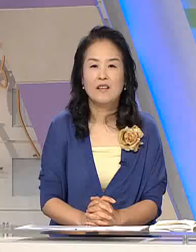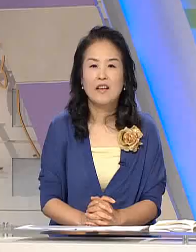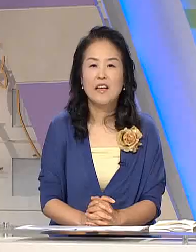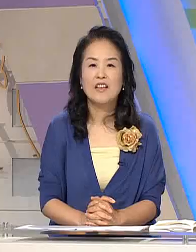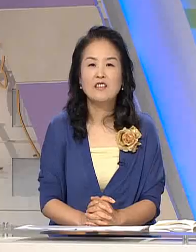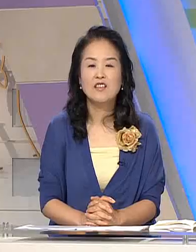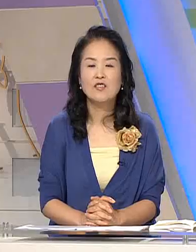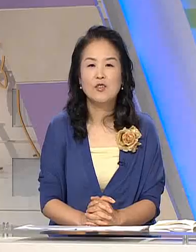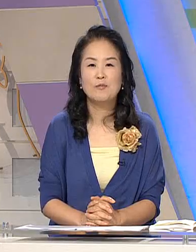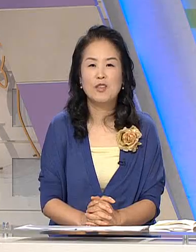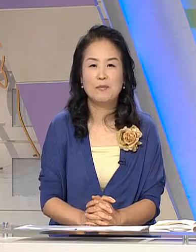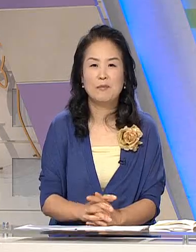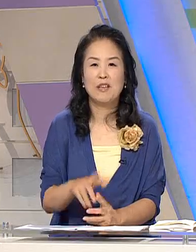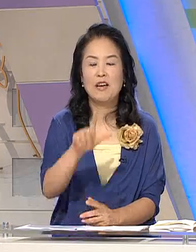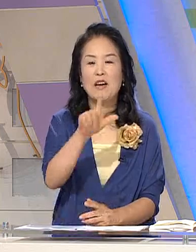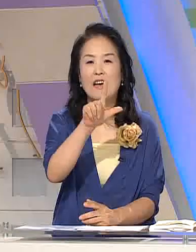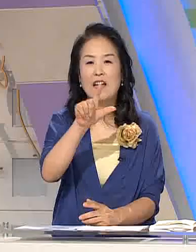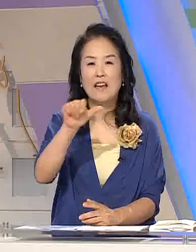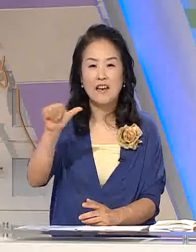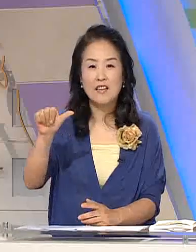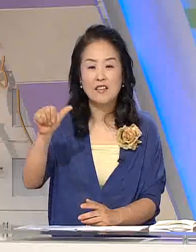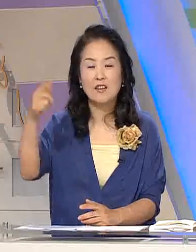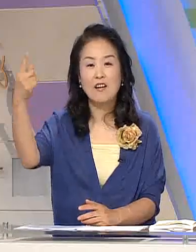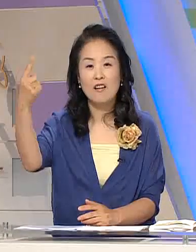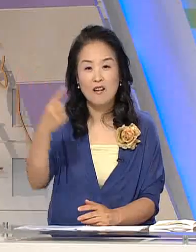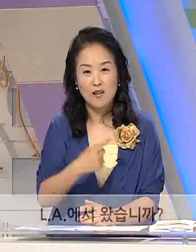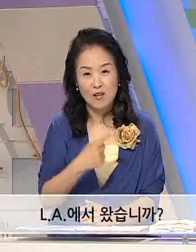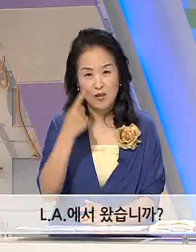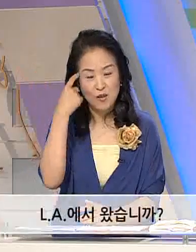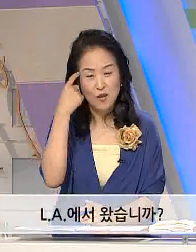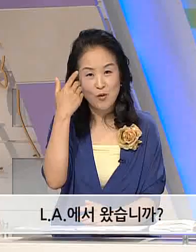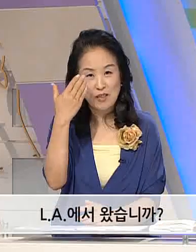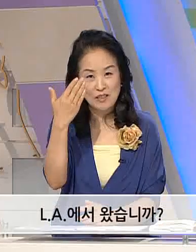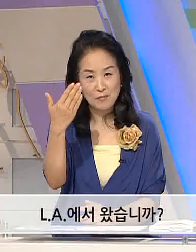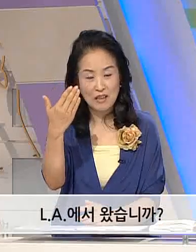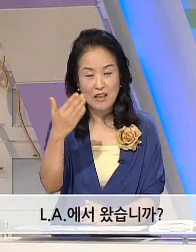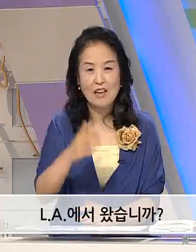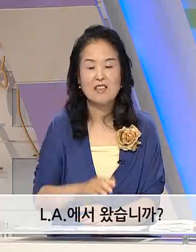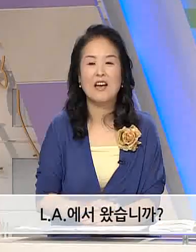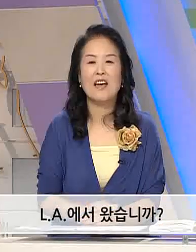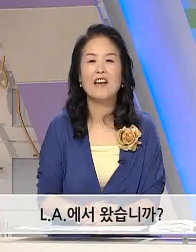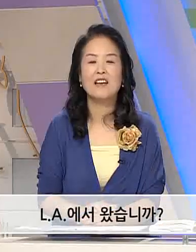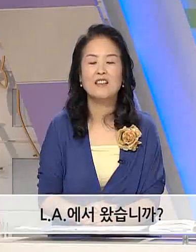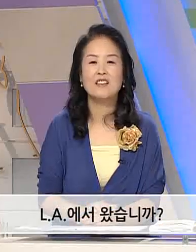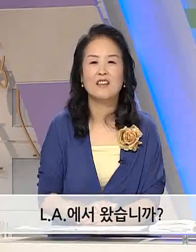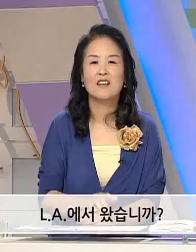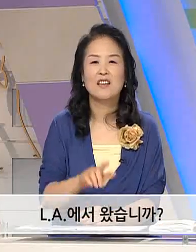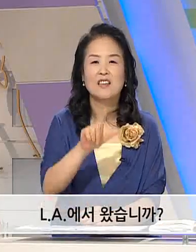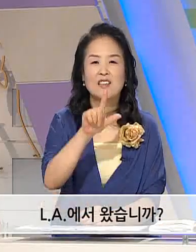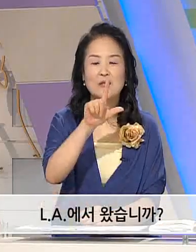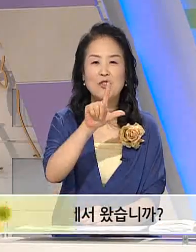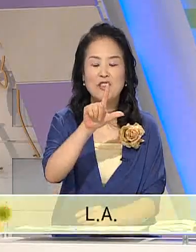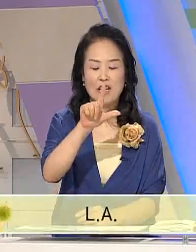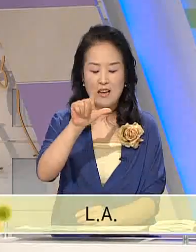네 이어지는 질문입니다. LA에서 왔습니까? 자 LA는 지문자.